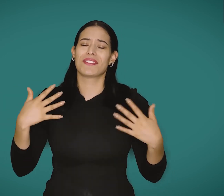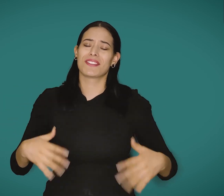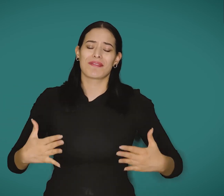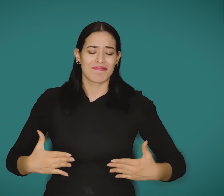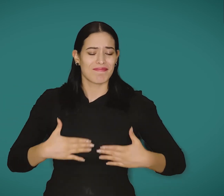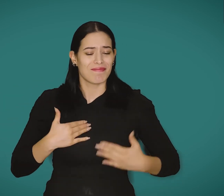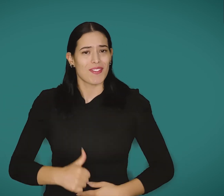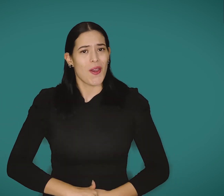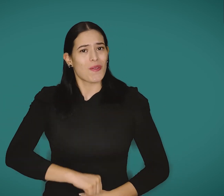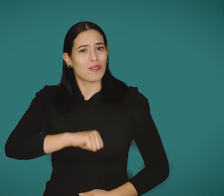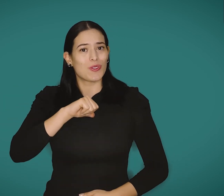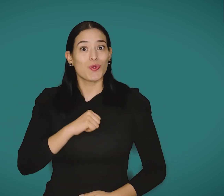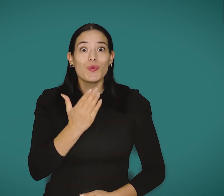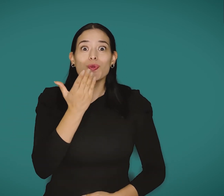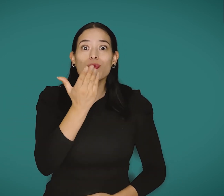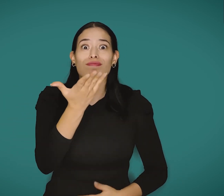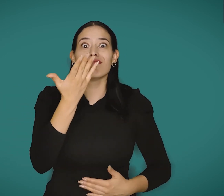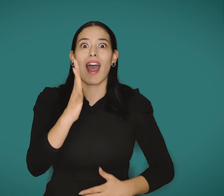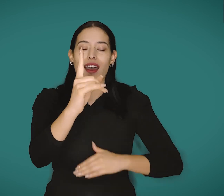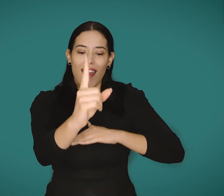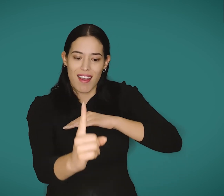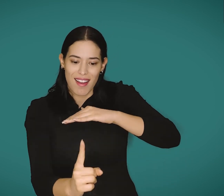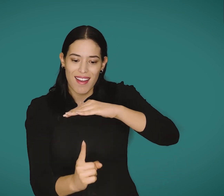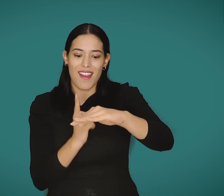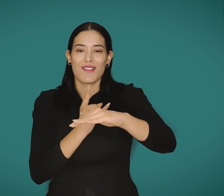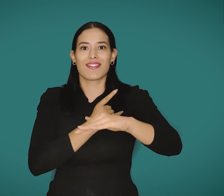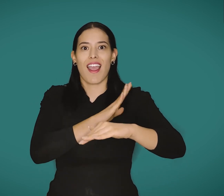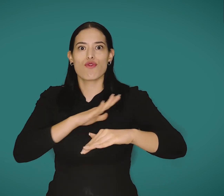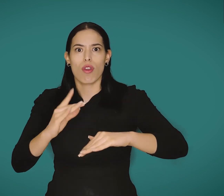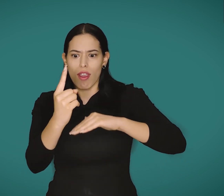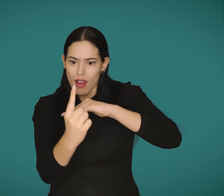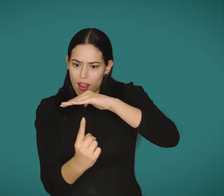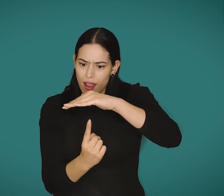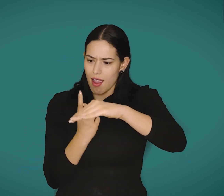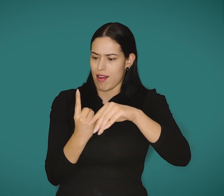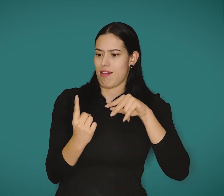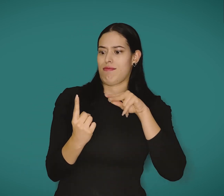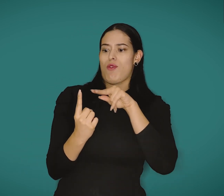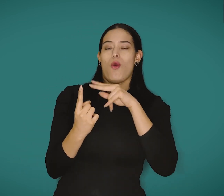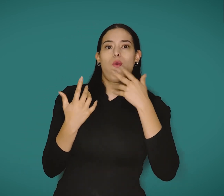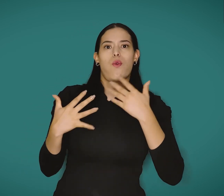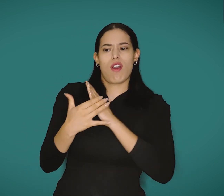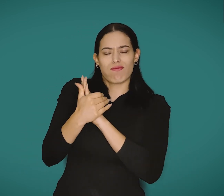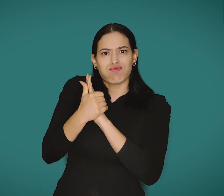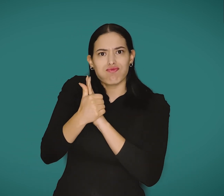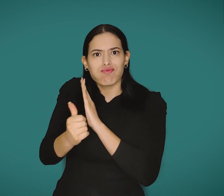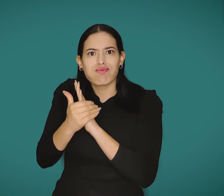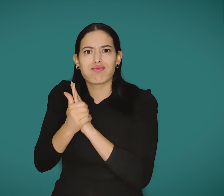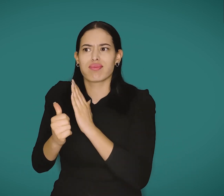capacidades, experiencia de vida y convicciones, hagas parte de este destacado